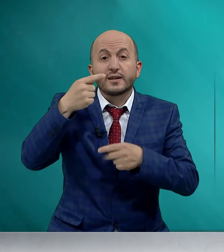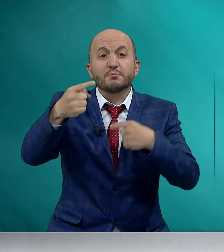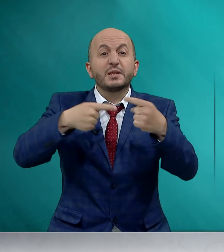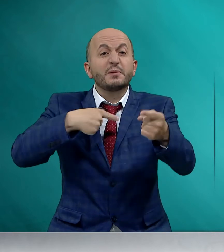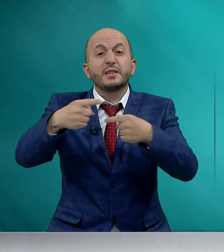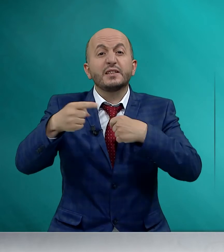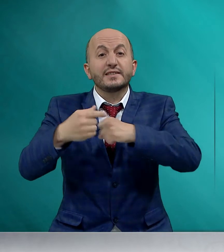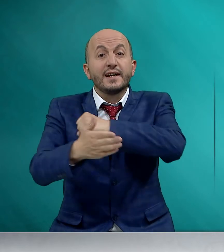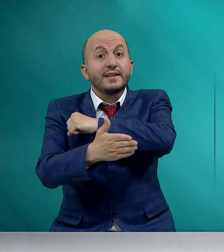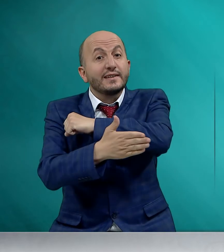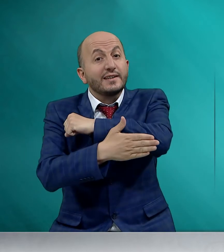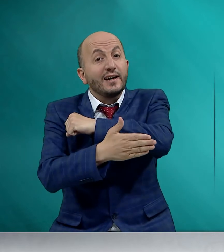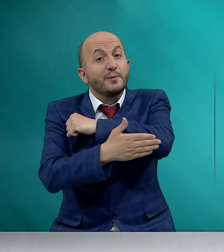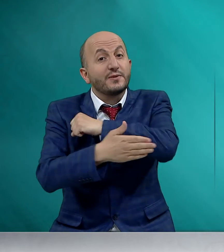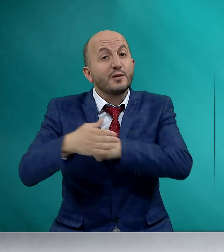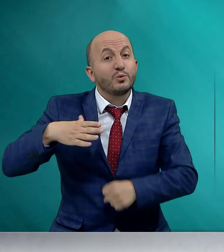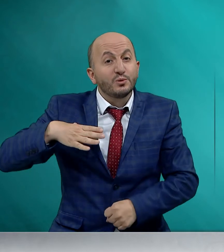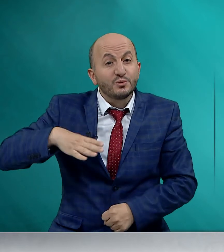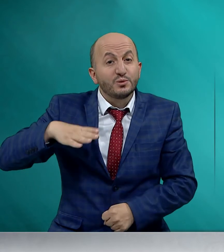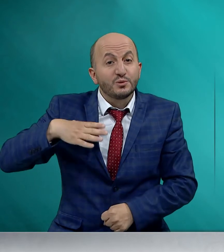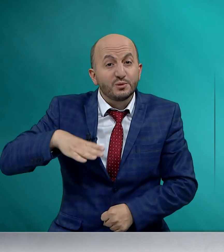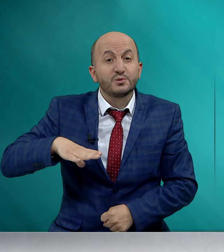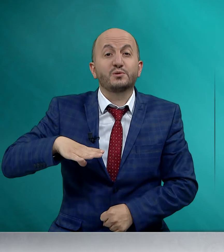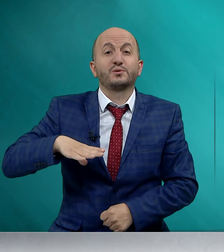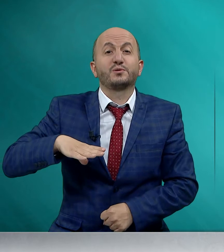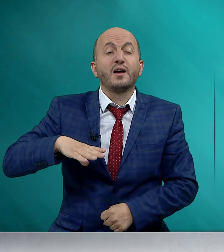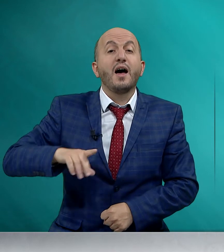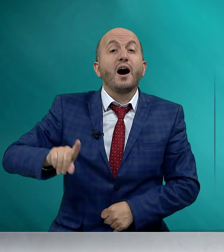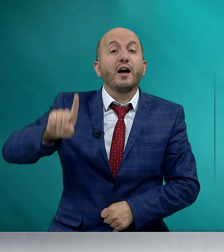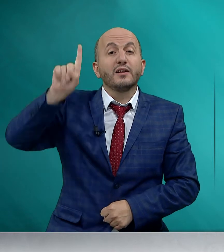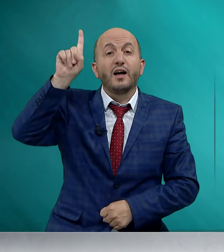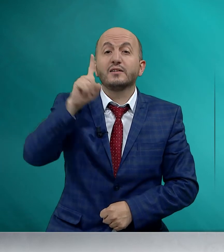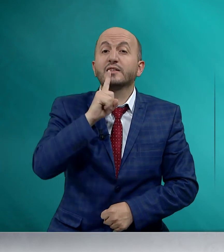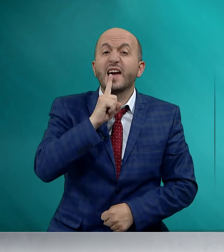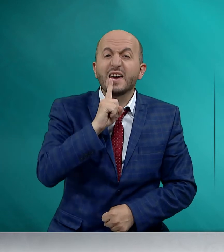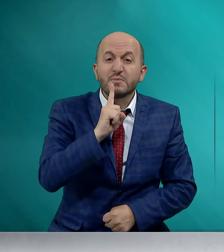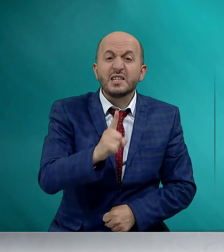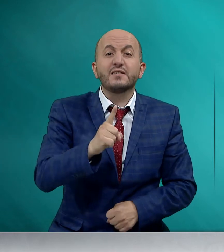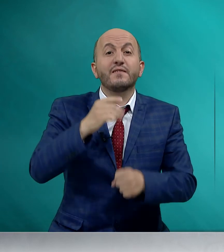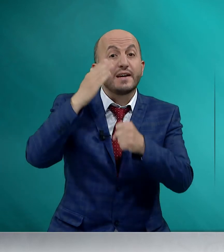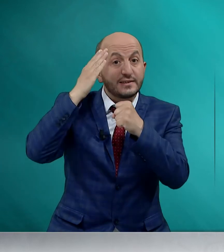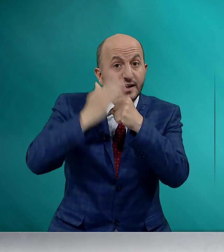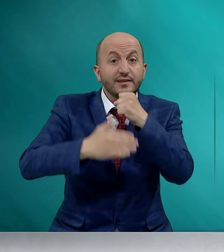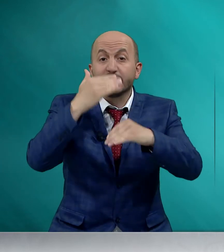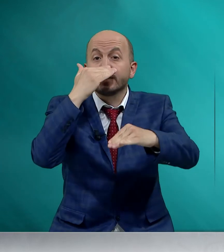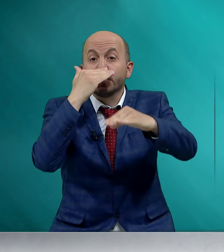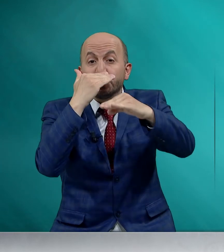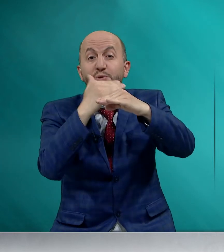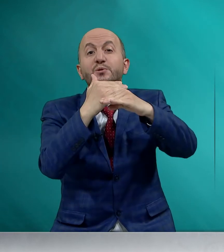birbirinizden talepte bulunduğunuz Allah'ın emir ve yasaklarına uyun.